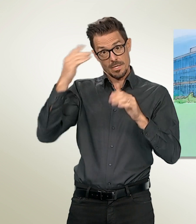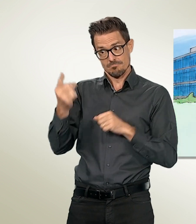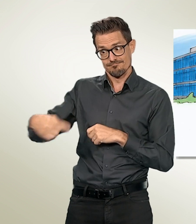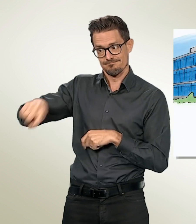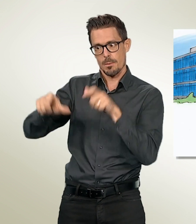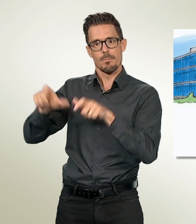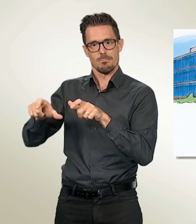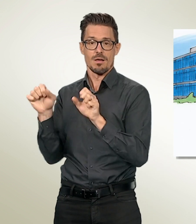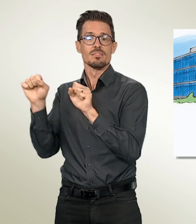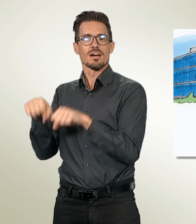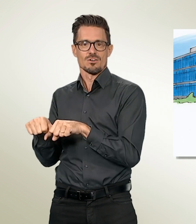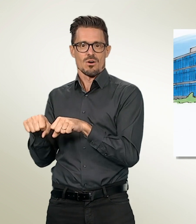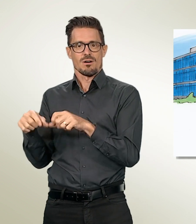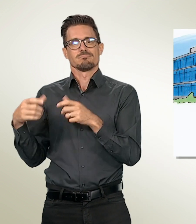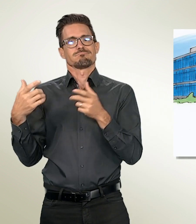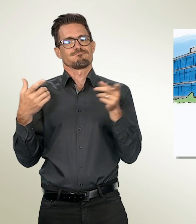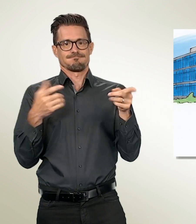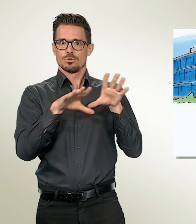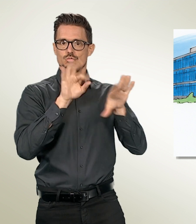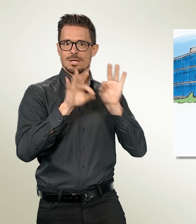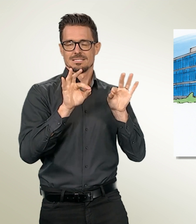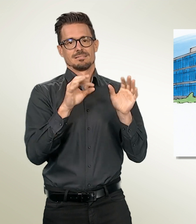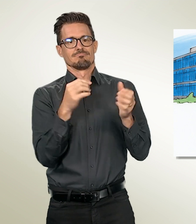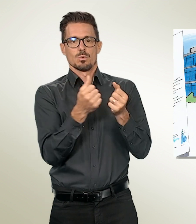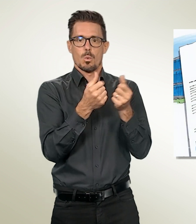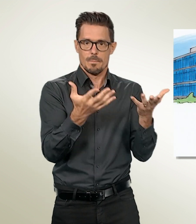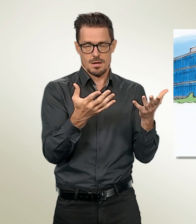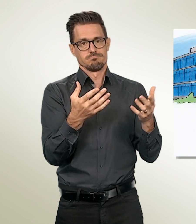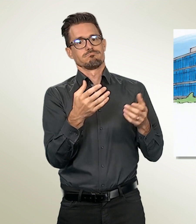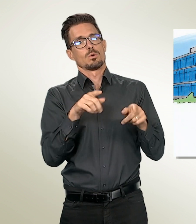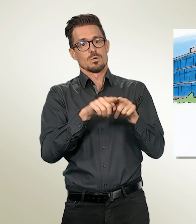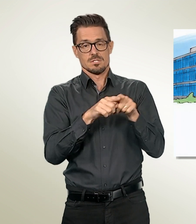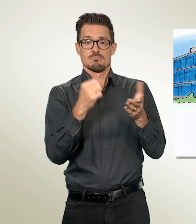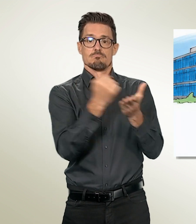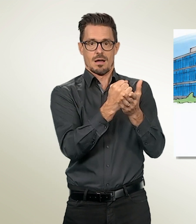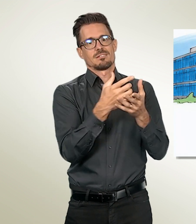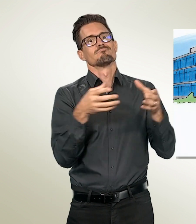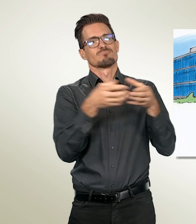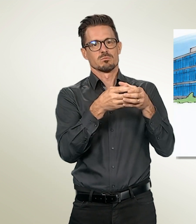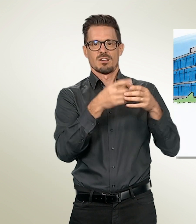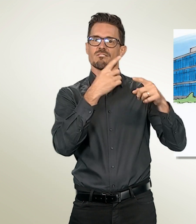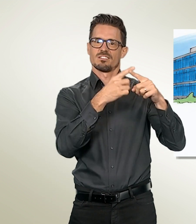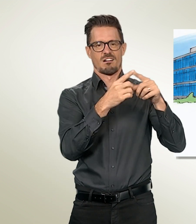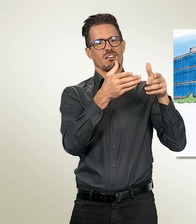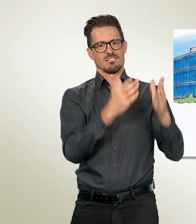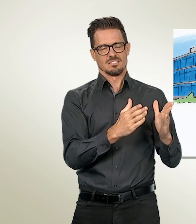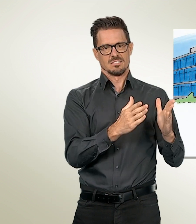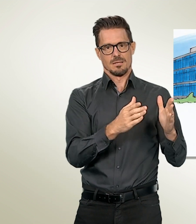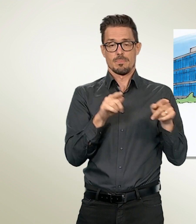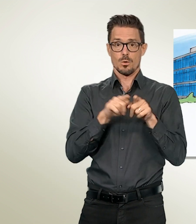constructeur qui livrera les avions devra octroyer des mandats en Suisse pour un montant équivalent à 60 % du prix d